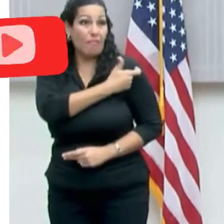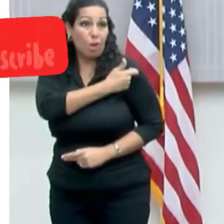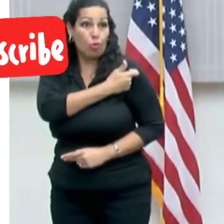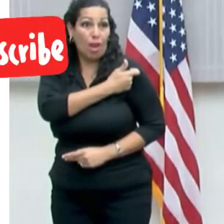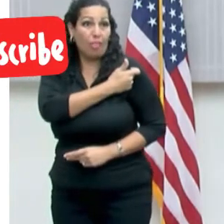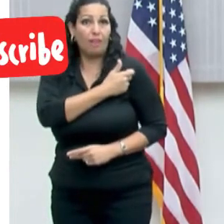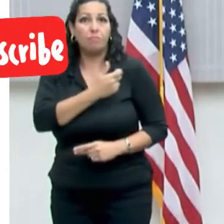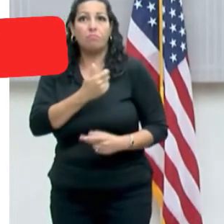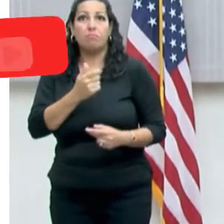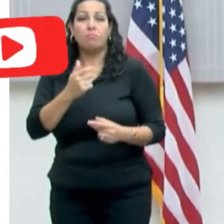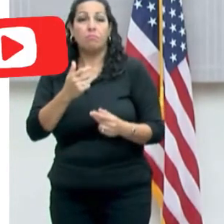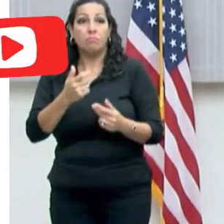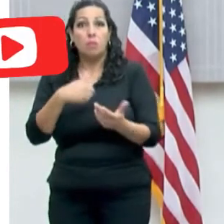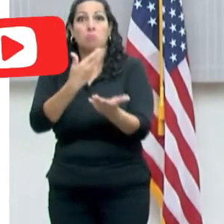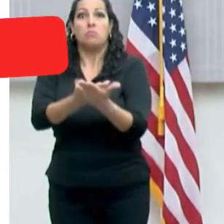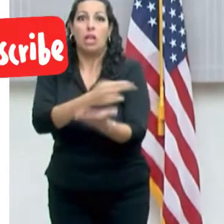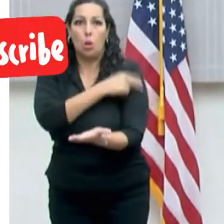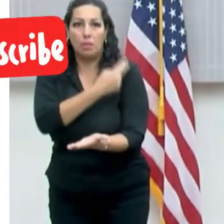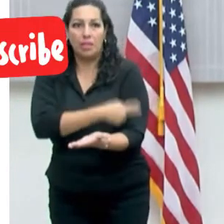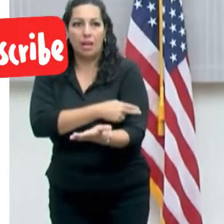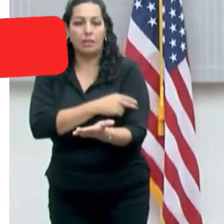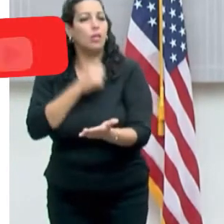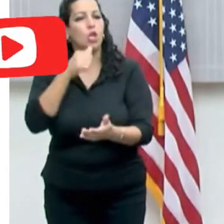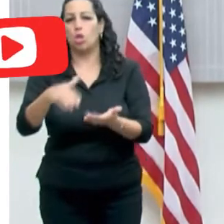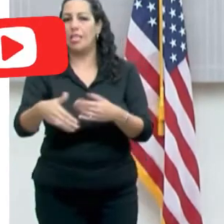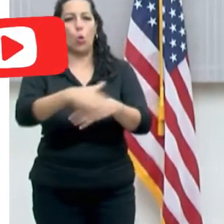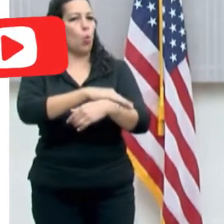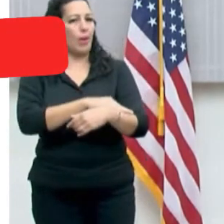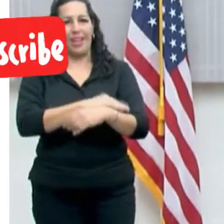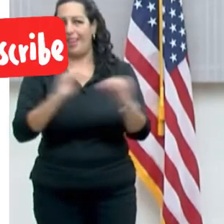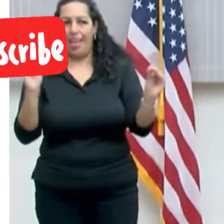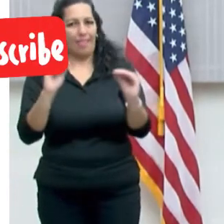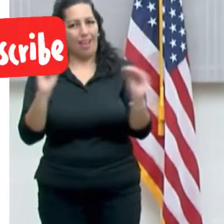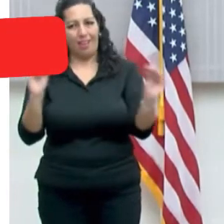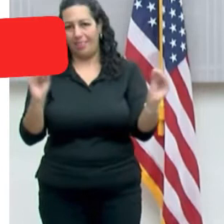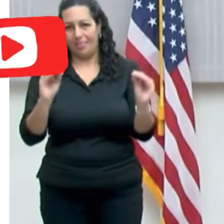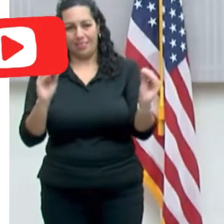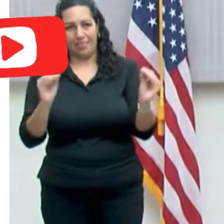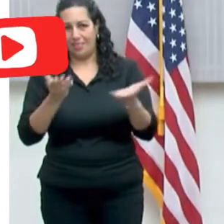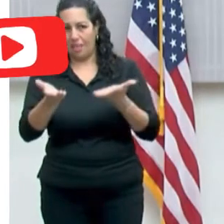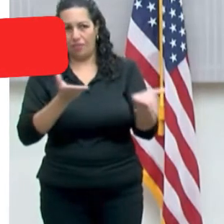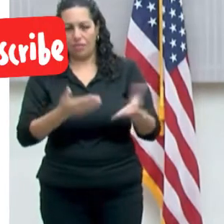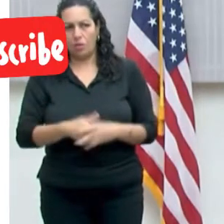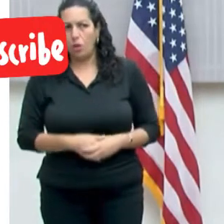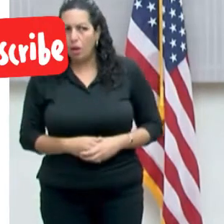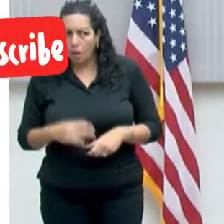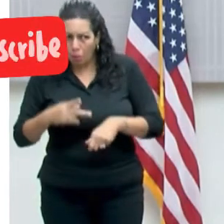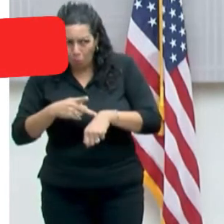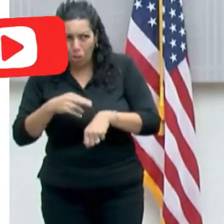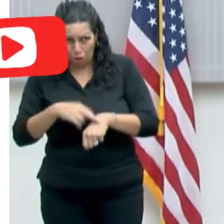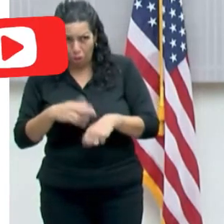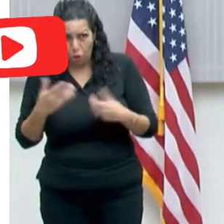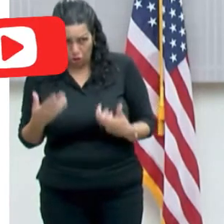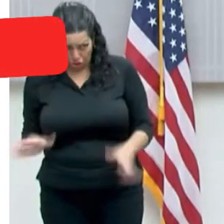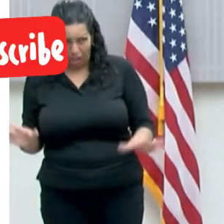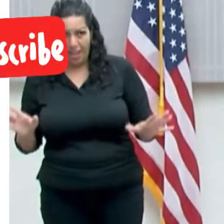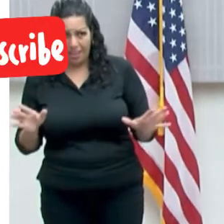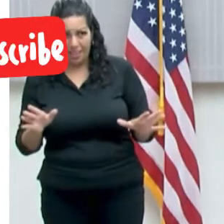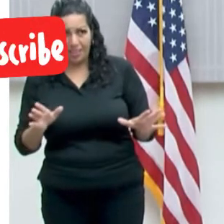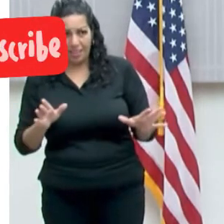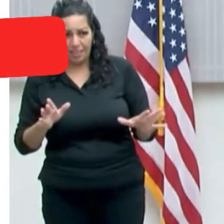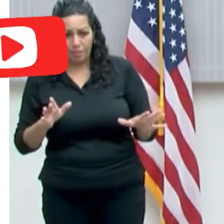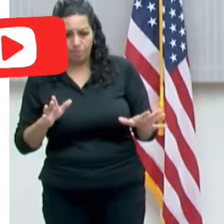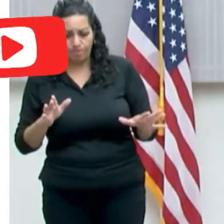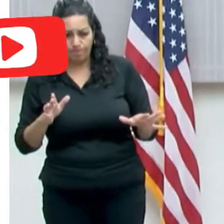por el riesgo que implica, ¿no?, una contingencia que se asegura. A nivel de Puerto Rico, ¿se ha dado esa comunicación,